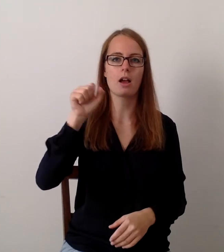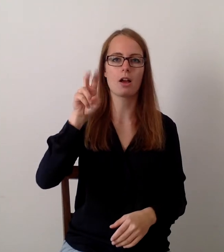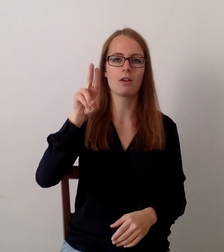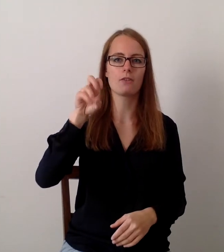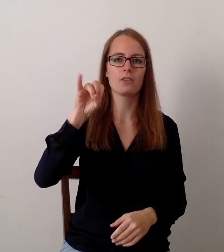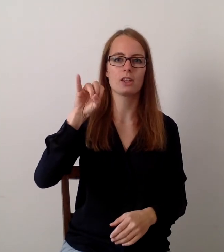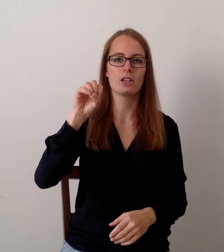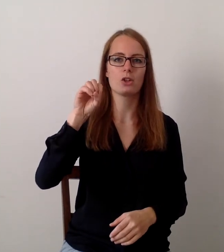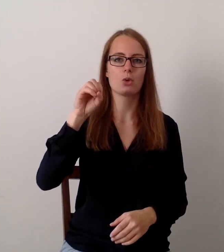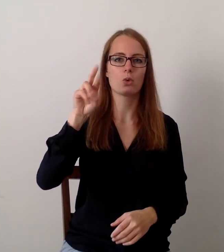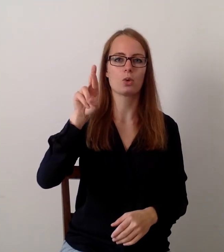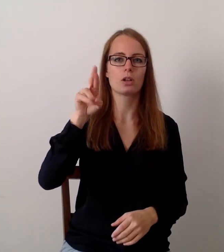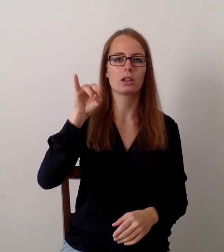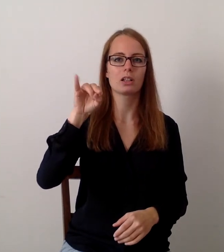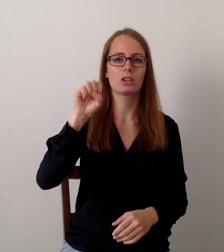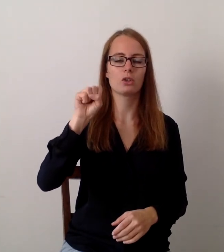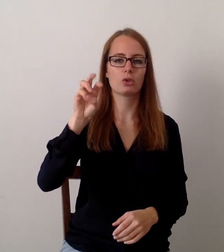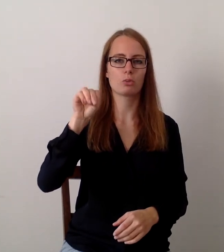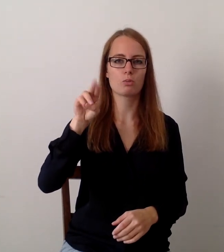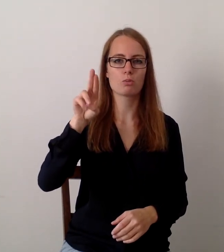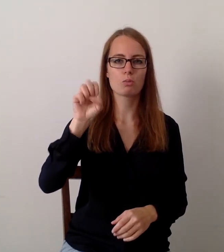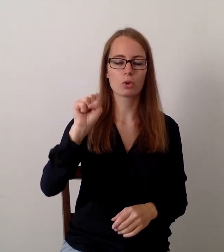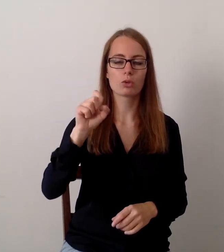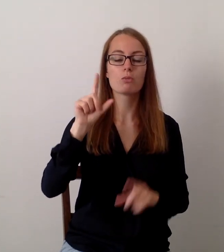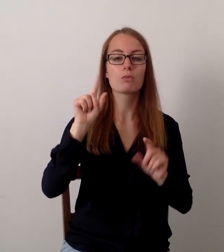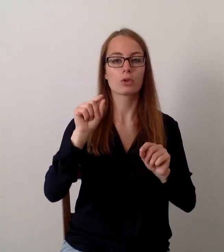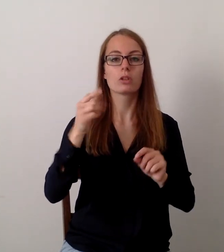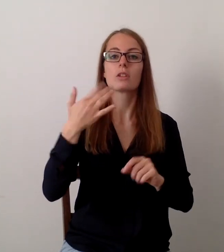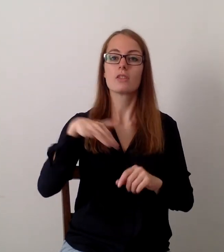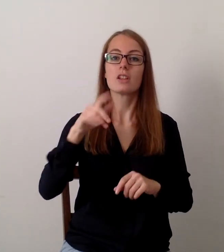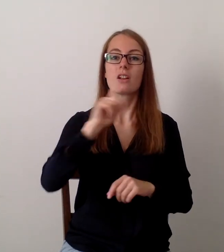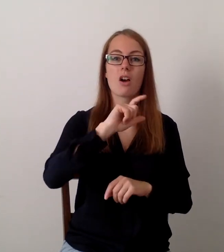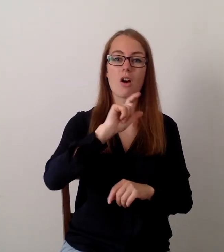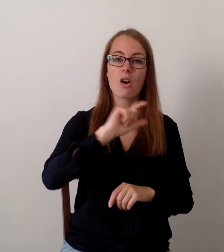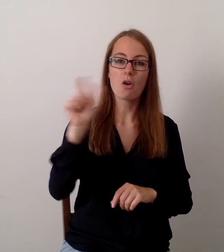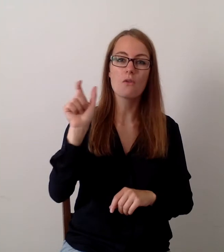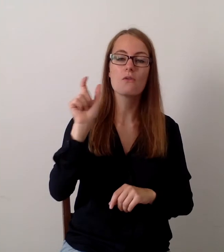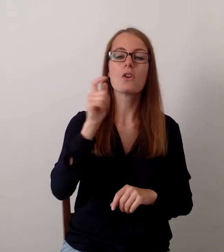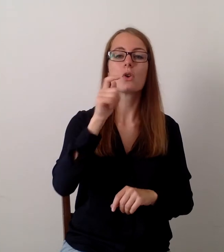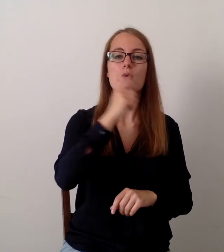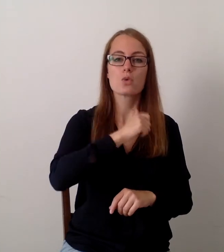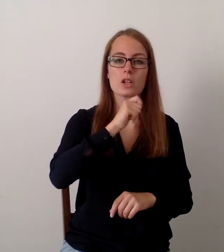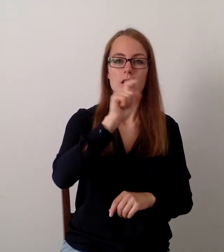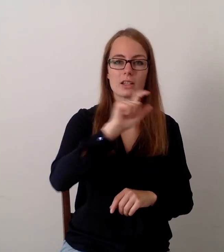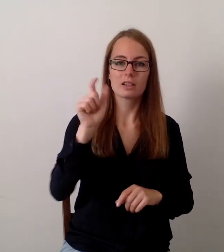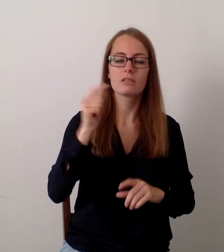anhand von das Token-System. Und in meiner Fachausbildung, die ich jetzt anbiete,